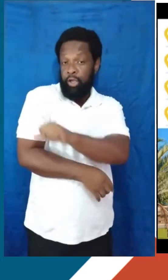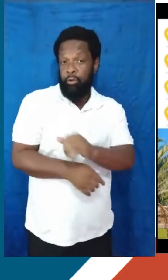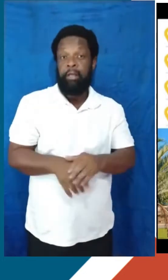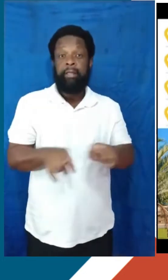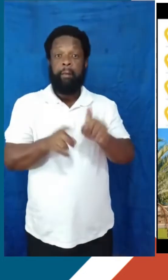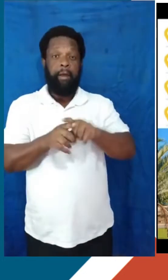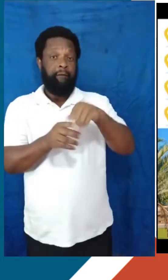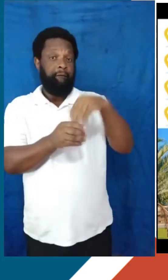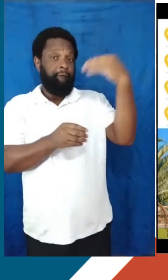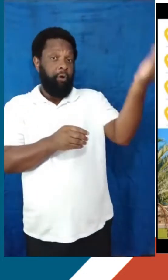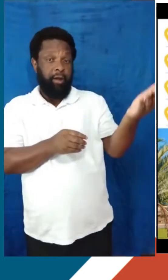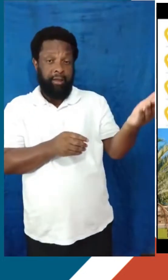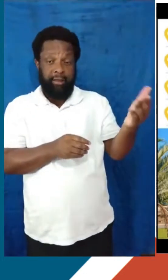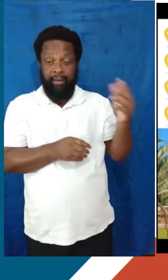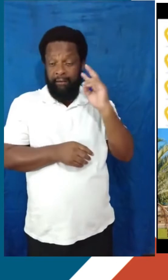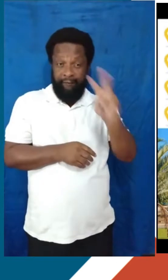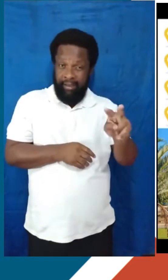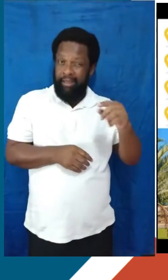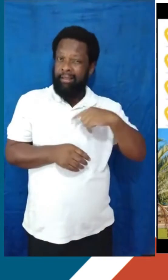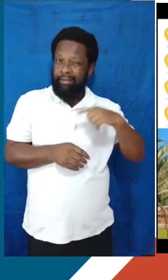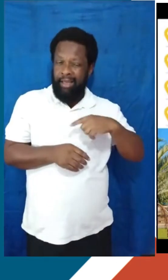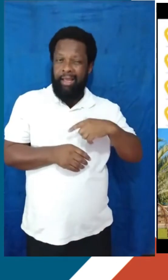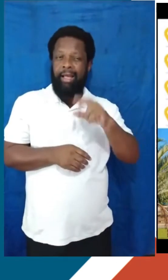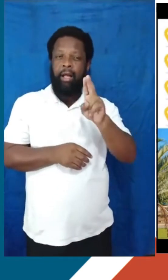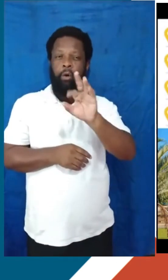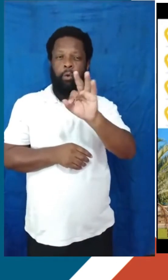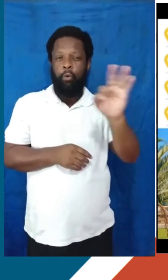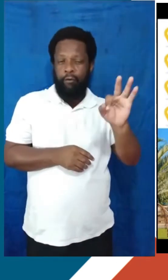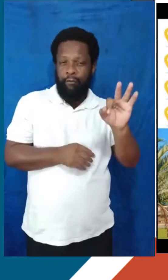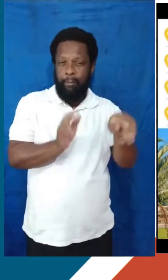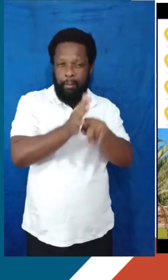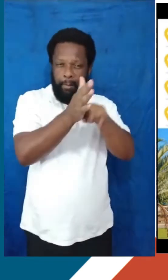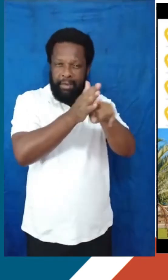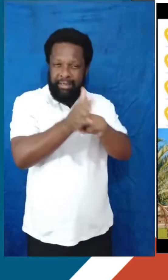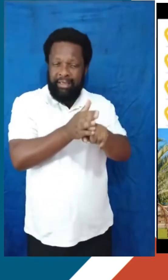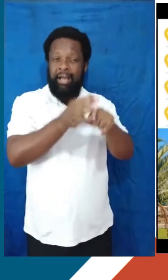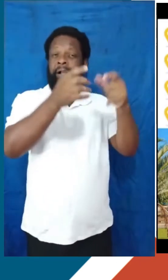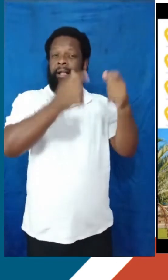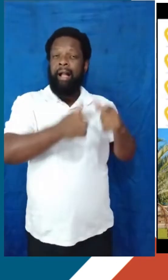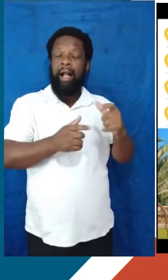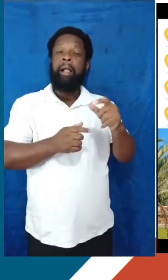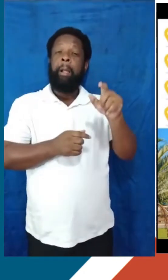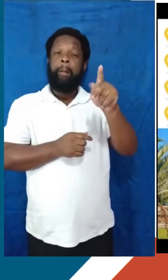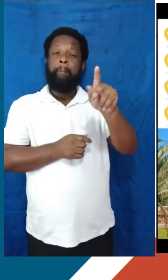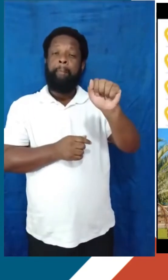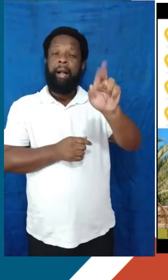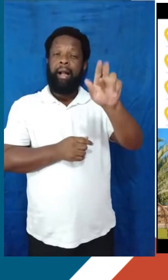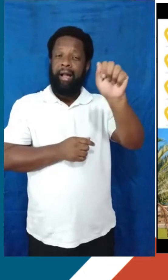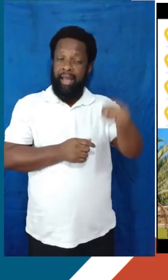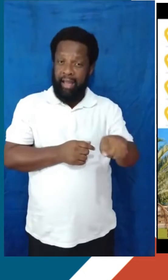tem uma sede da UF de pesquisa no Pará, ou seja, também é uma universidade que passou